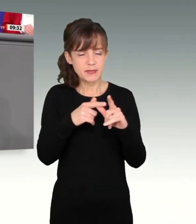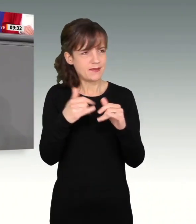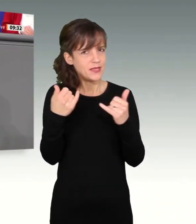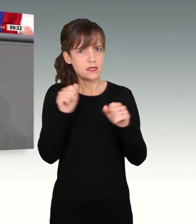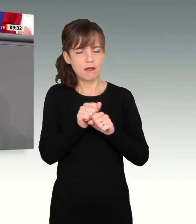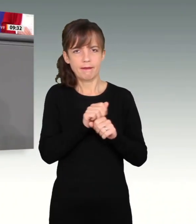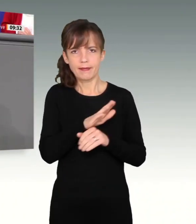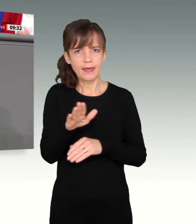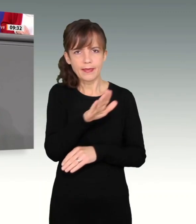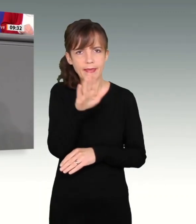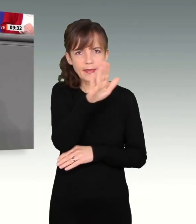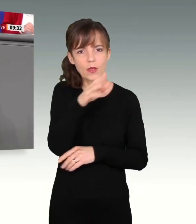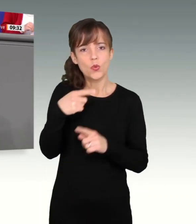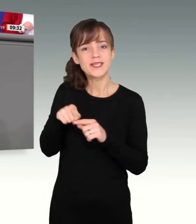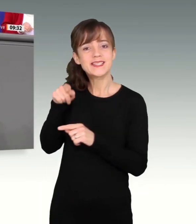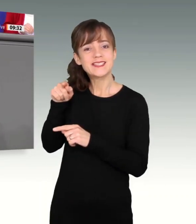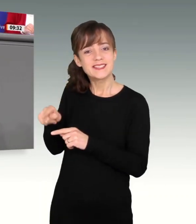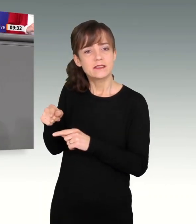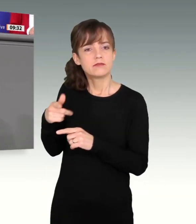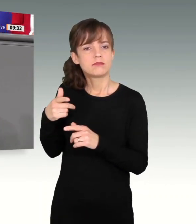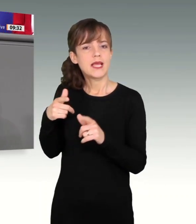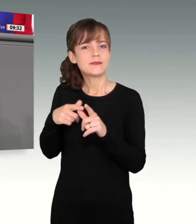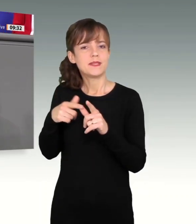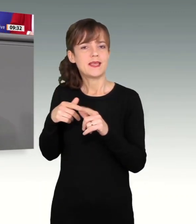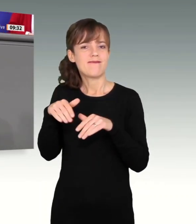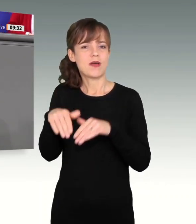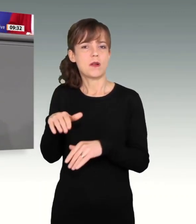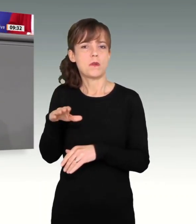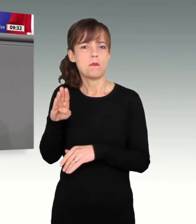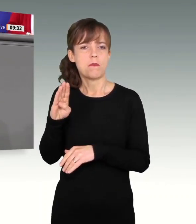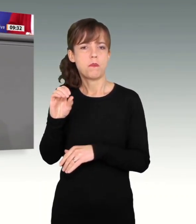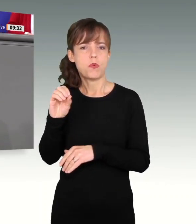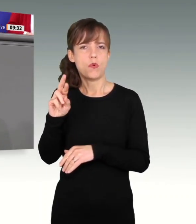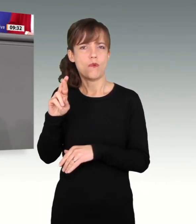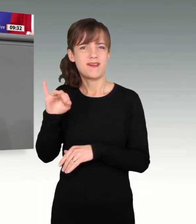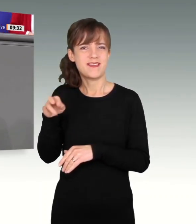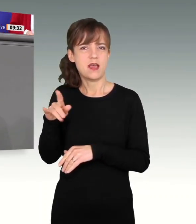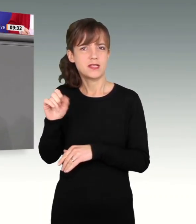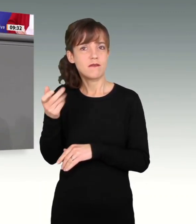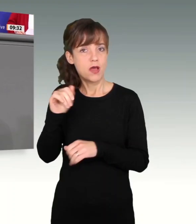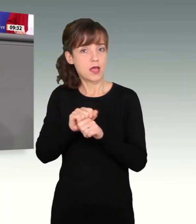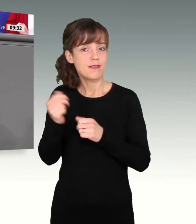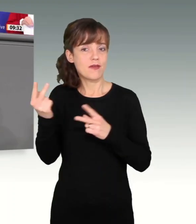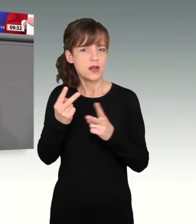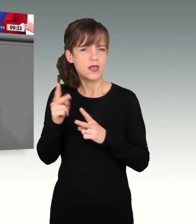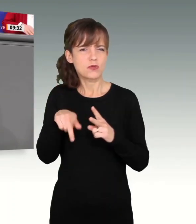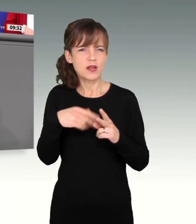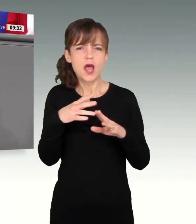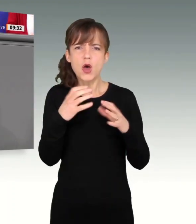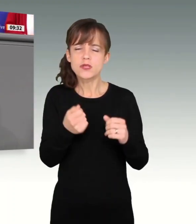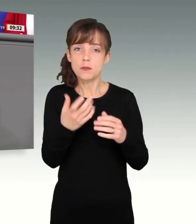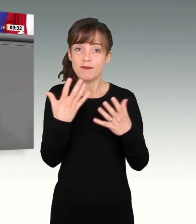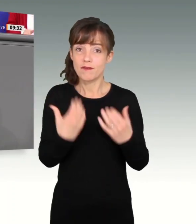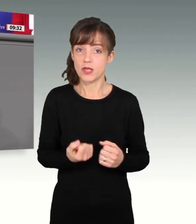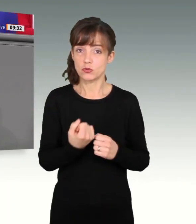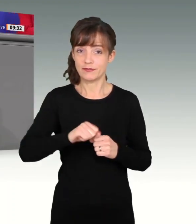kann. Und der SPD-Fall Borjans war vergleichbar, wenn man verfassungswidrige Haushalte vorlegt. Und weiter. Warum wird die CDU